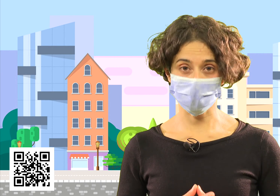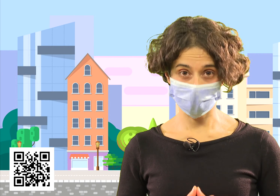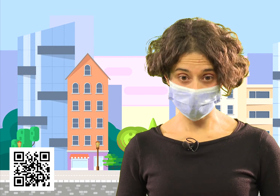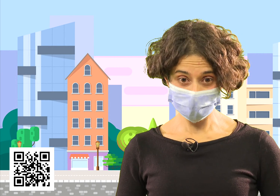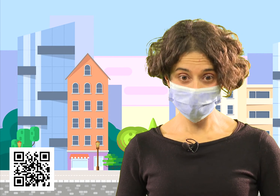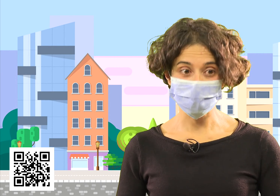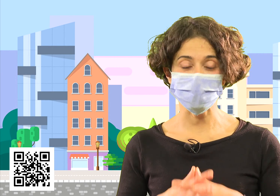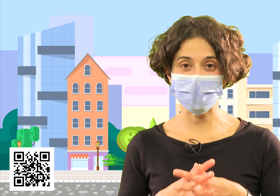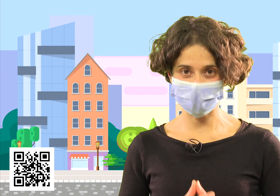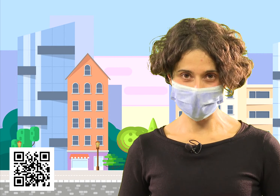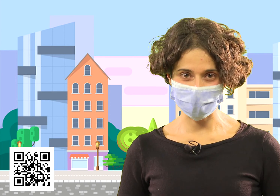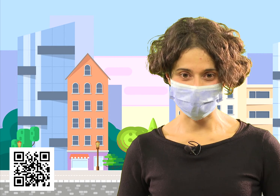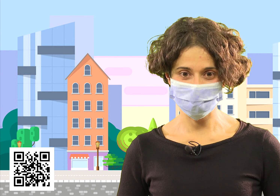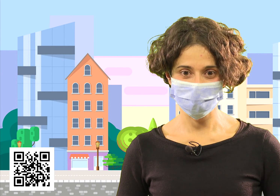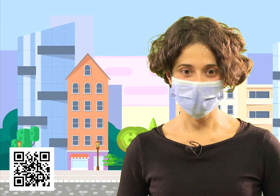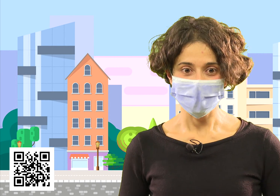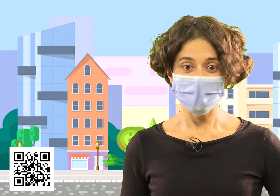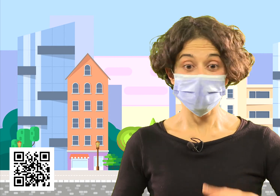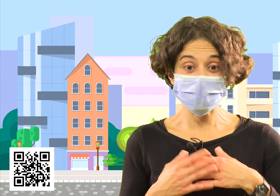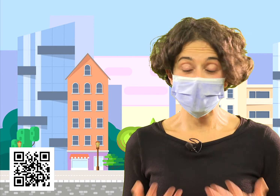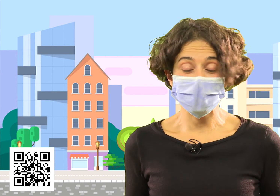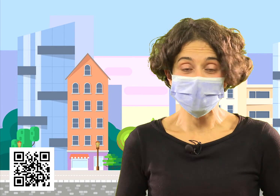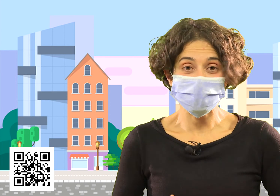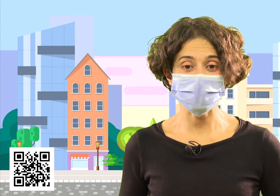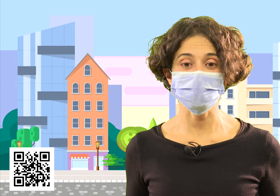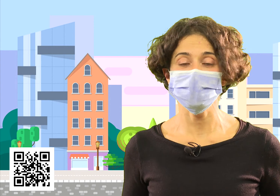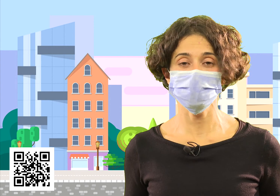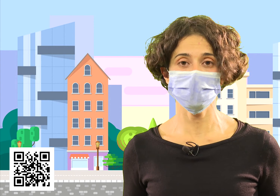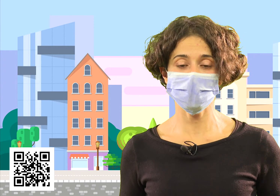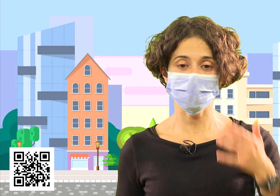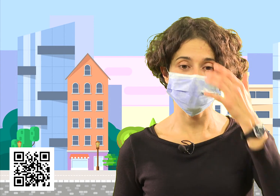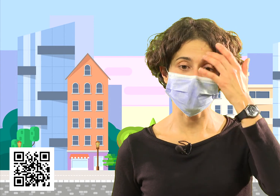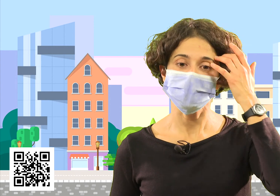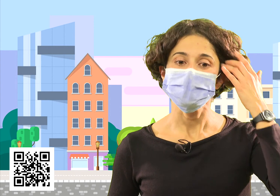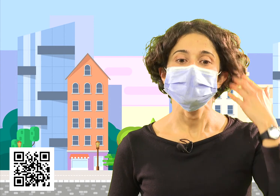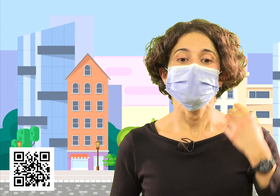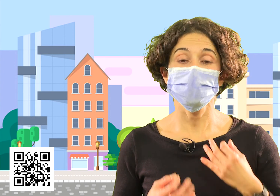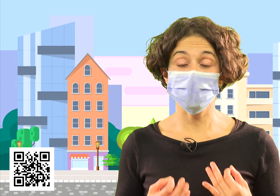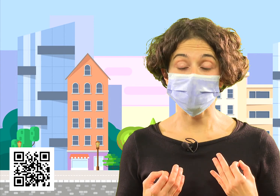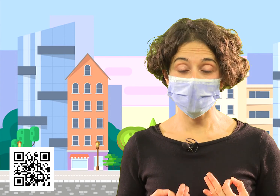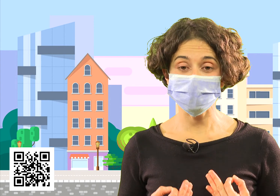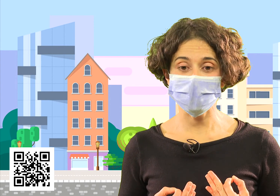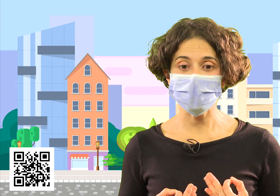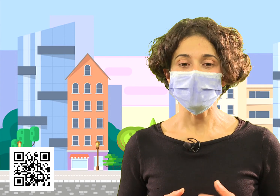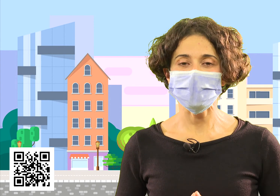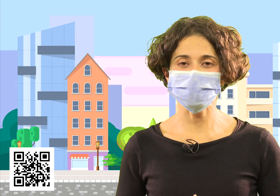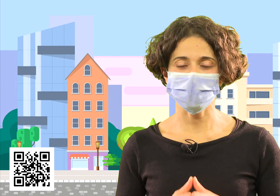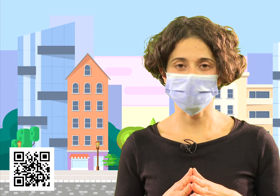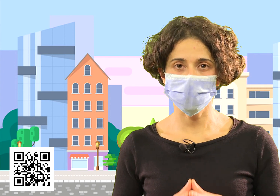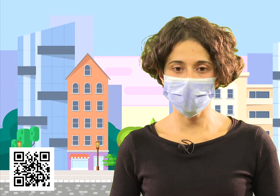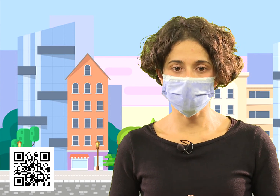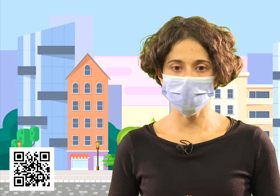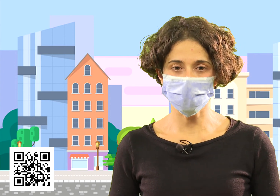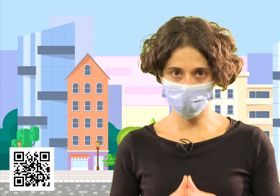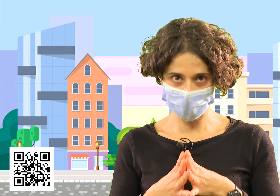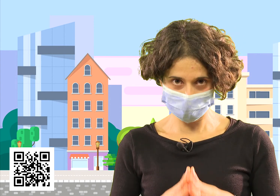sino el camino para llegar a ella. No pasa nada si las actividades no salen a la primera, lo importante es el